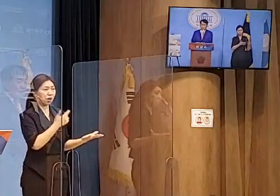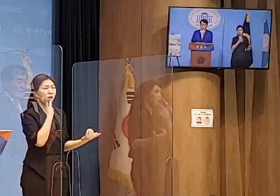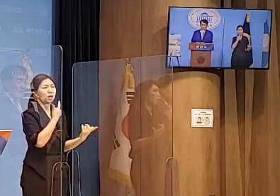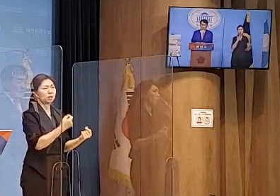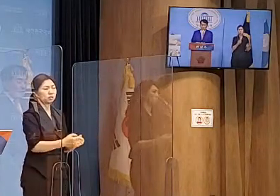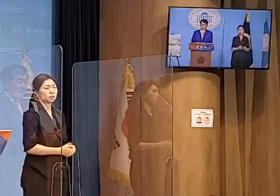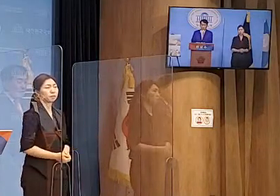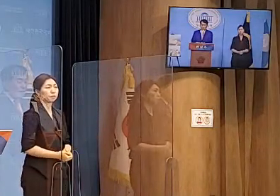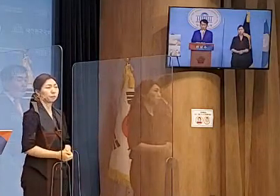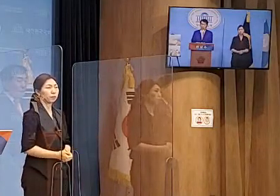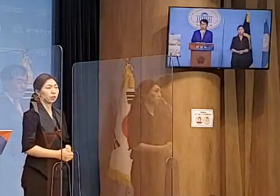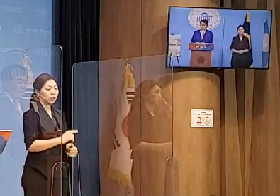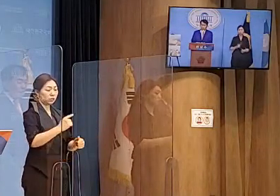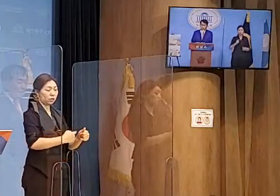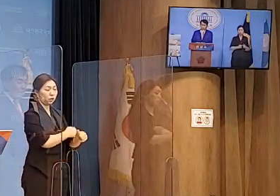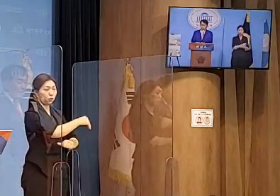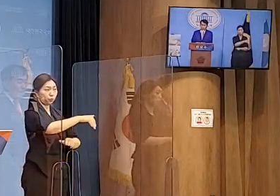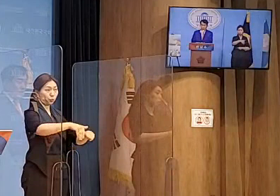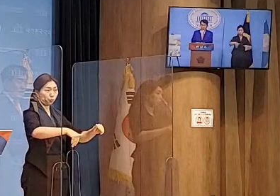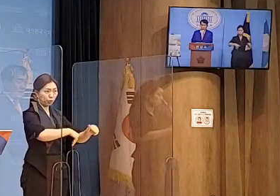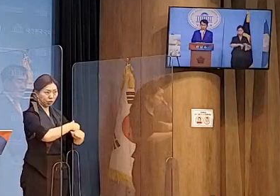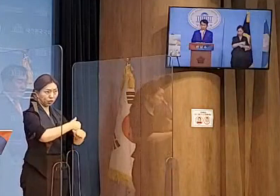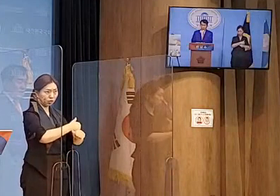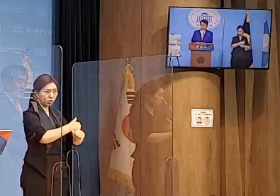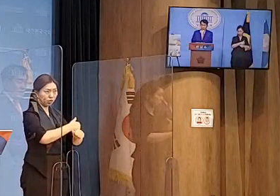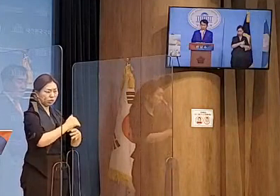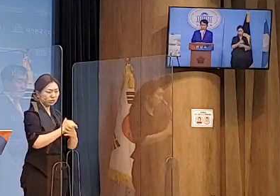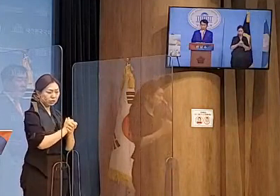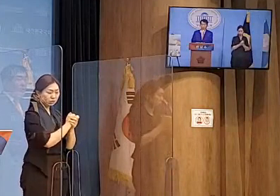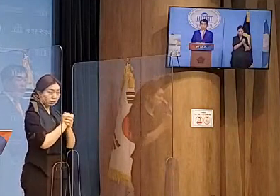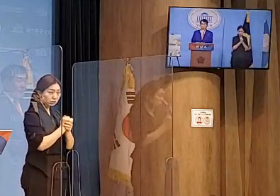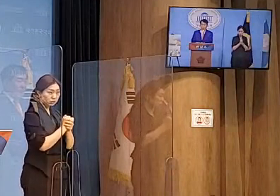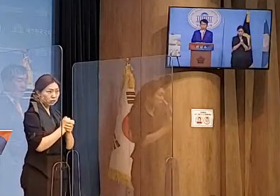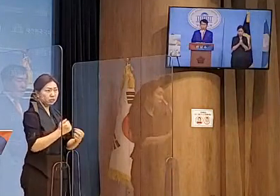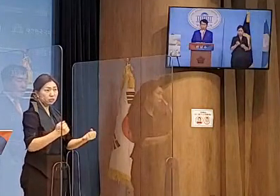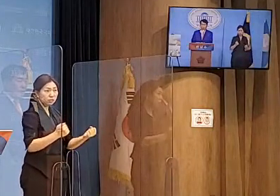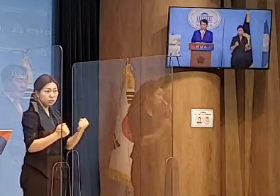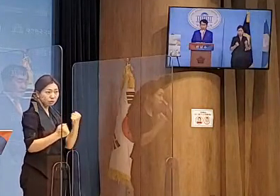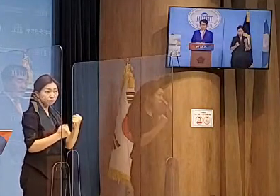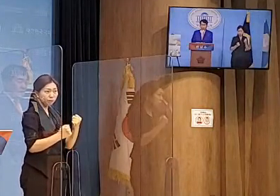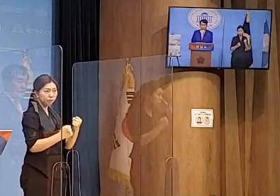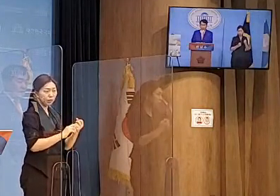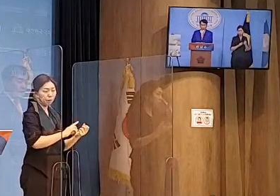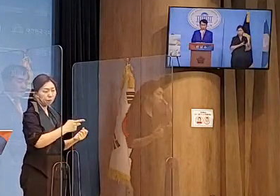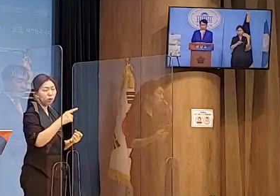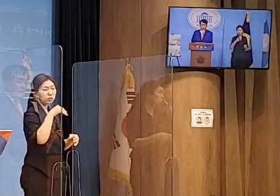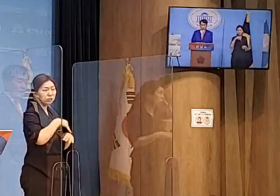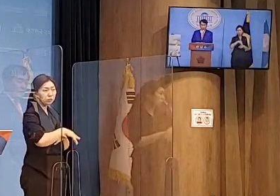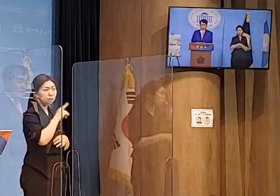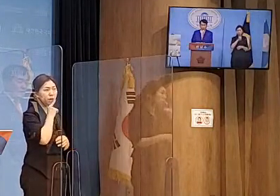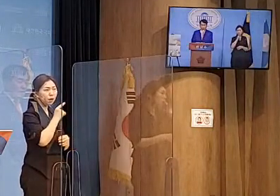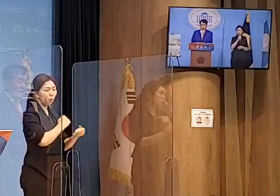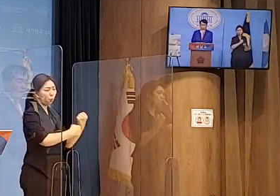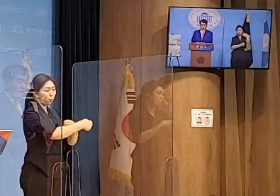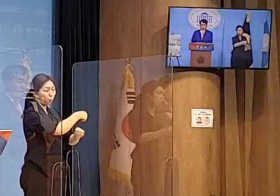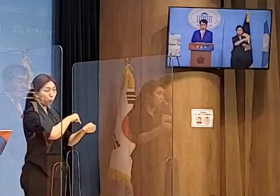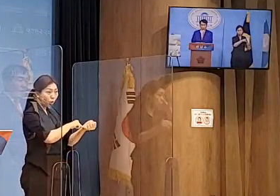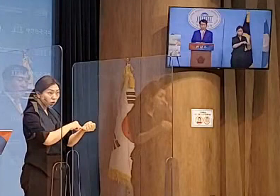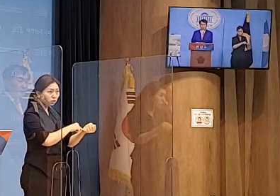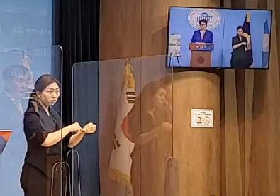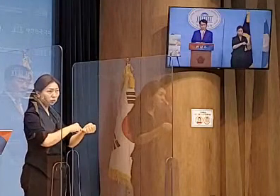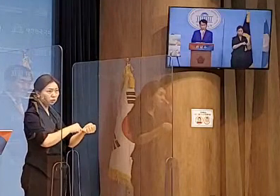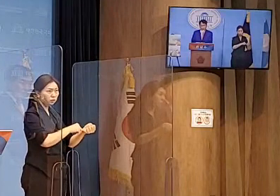신환경에너지 전환, 탄소중립 등을 내세워 탈원전 정책을